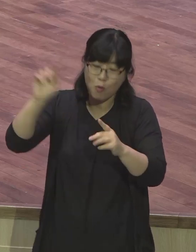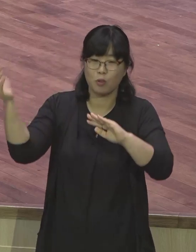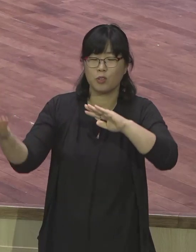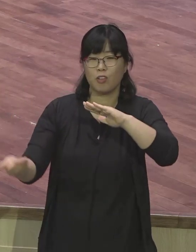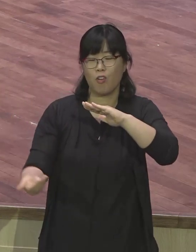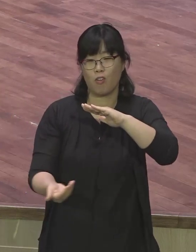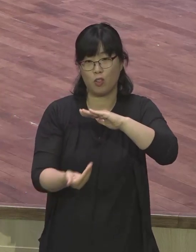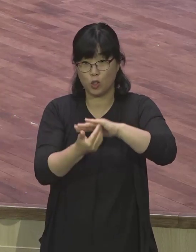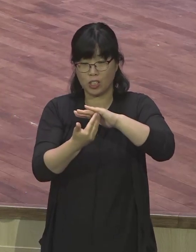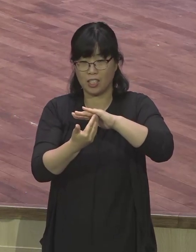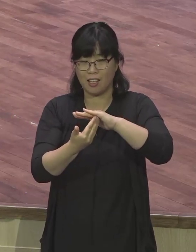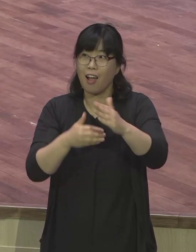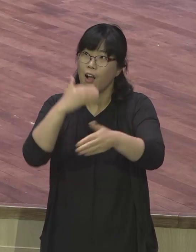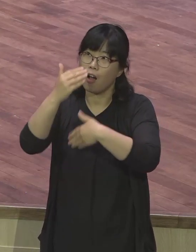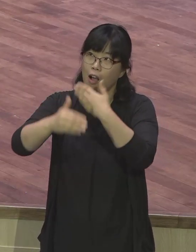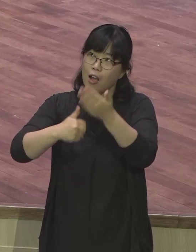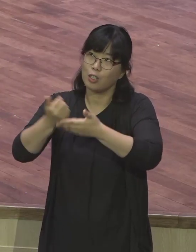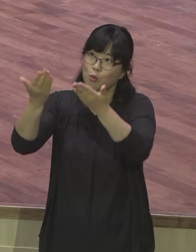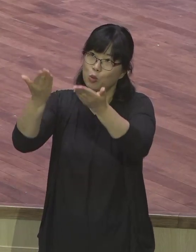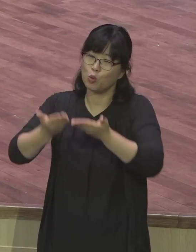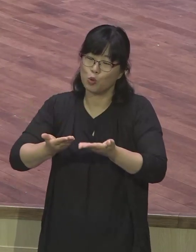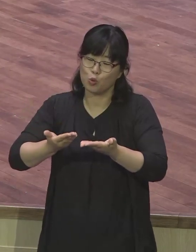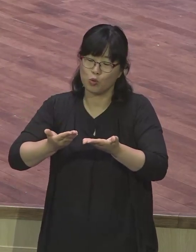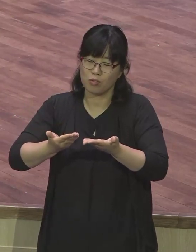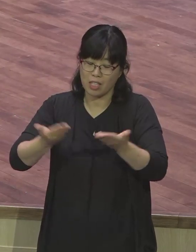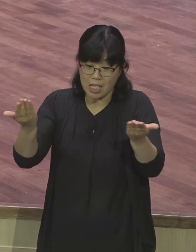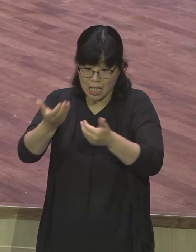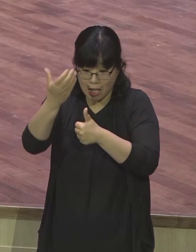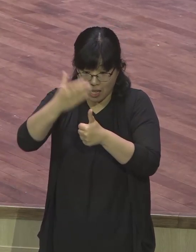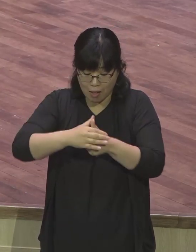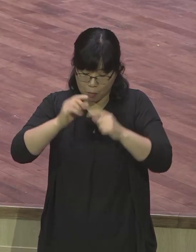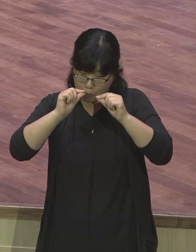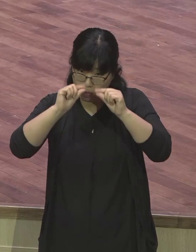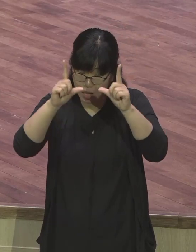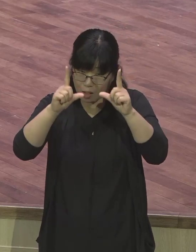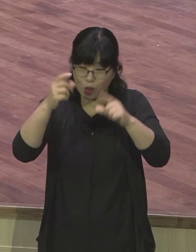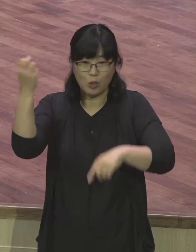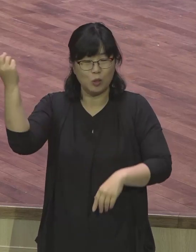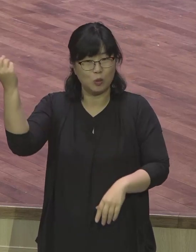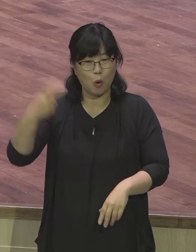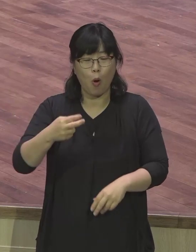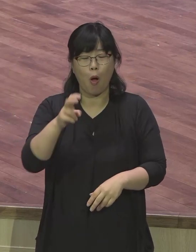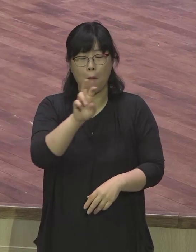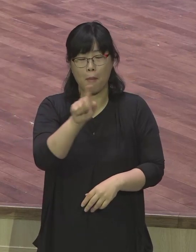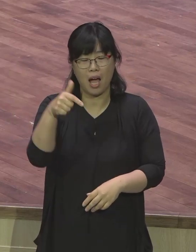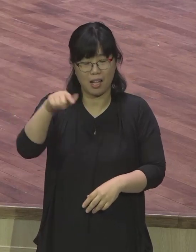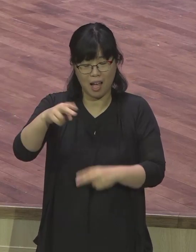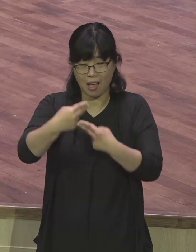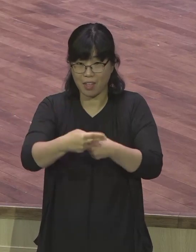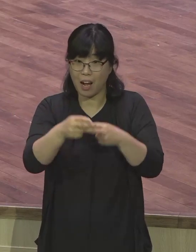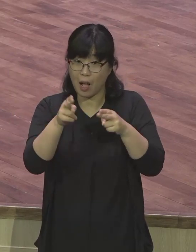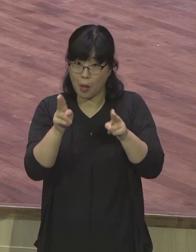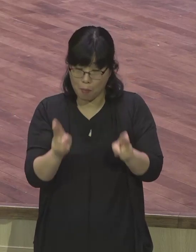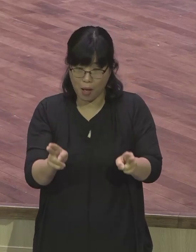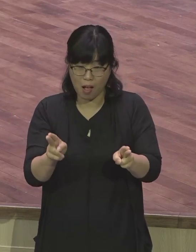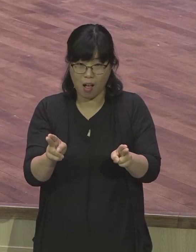주시는 미션을 전달하고 또 마가다라빵의 언약이 영적으로 소통이 되어서 지금 이 시간에 모든